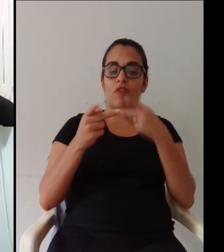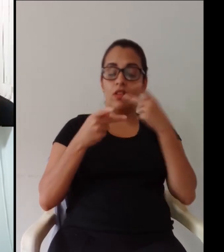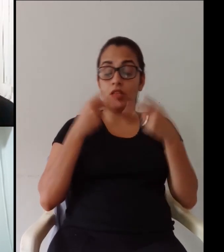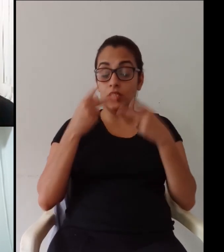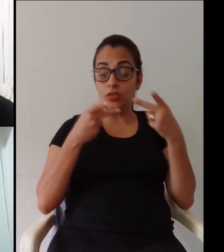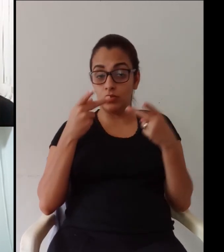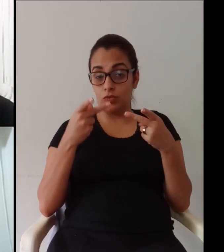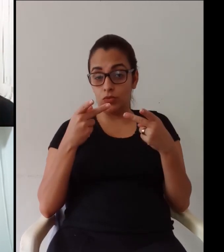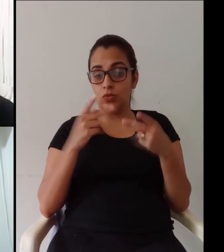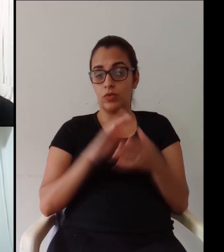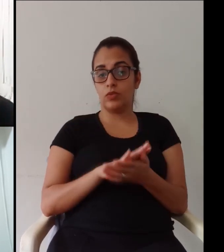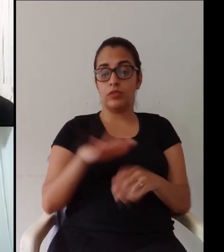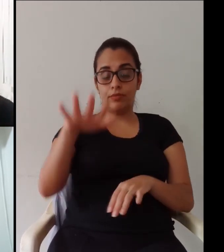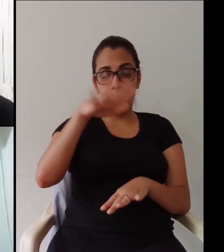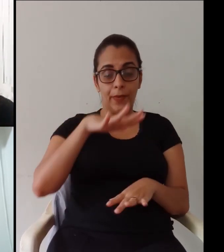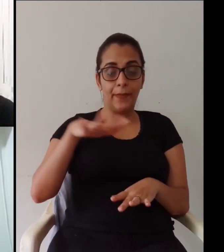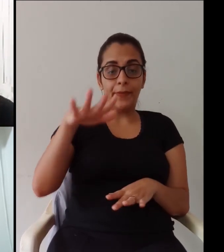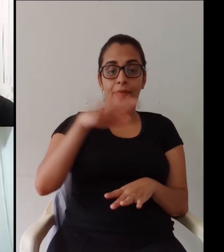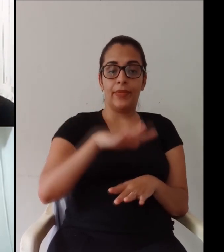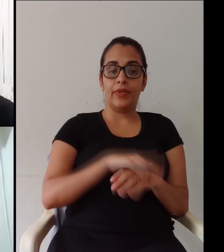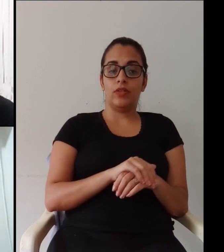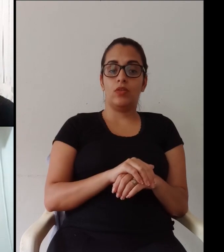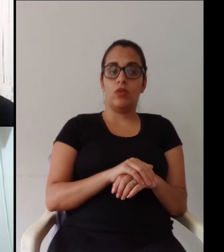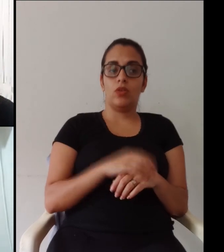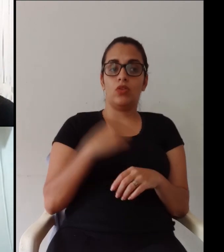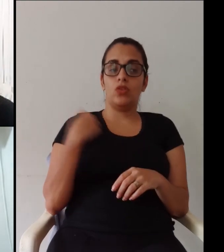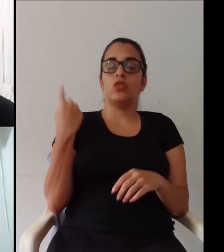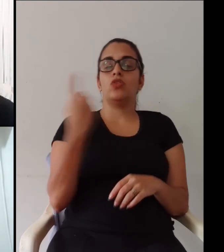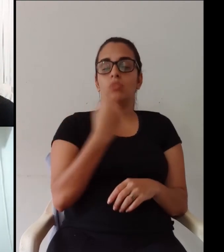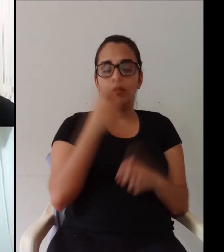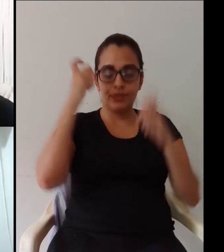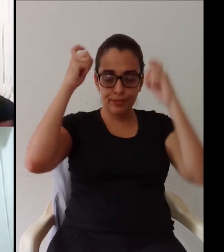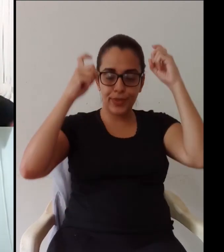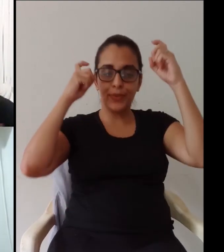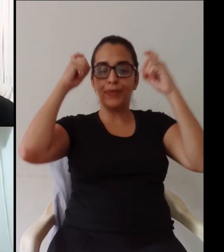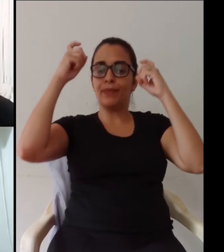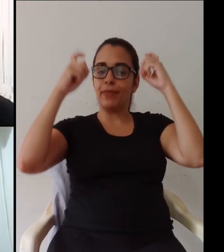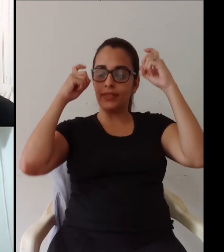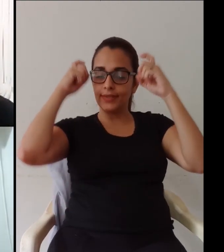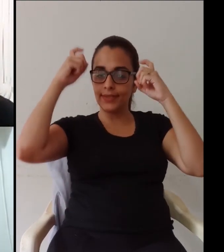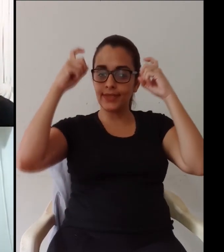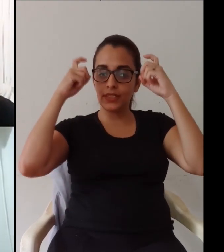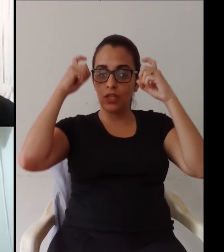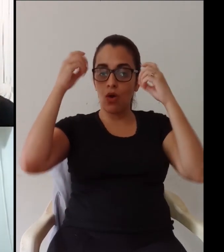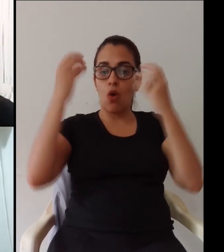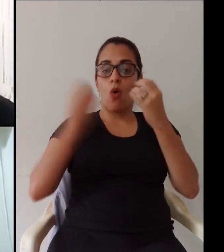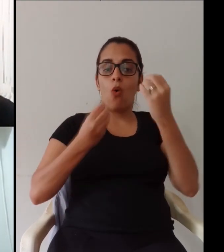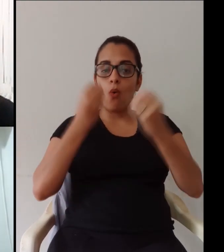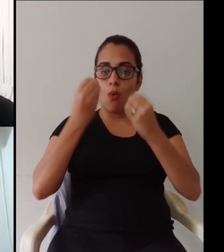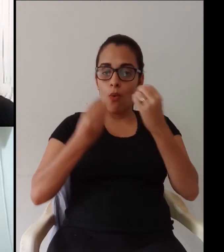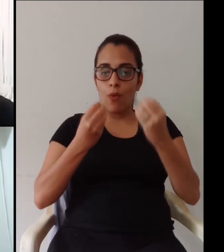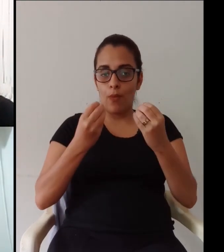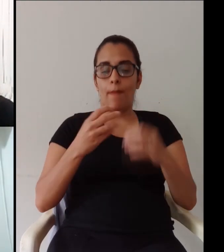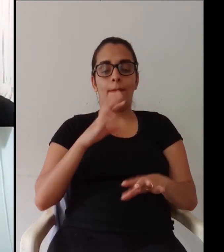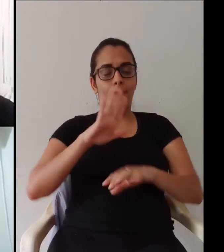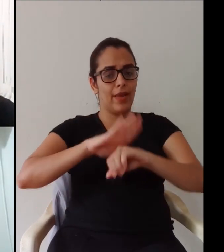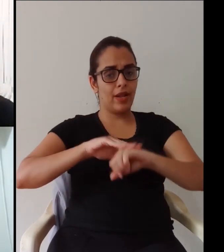nada mais a declarar atendendo essa excepcionalidade aí deste momento